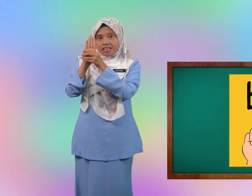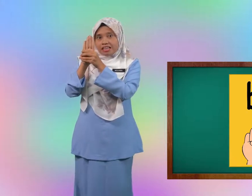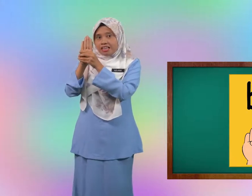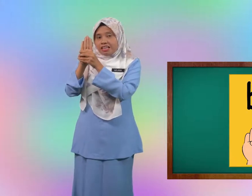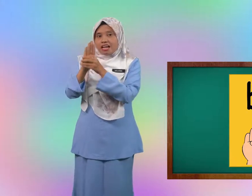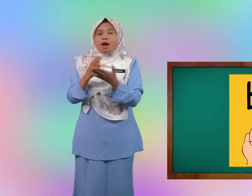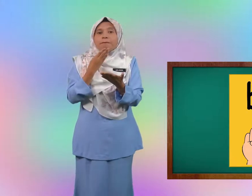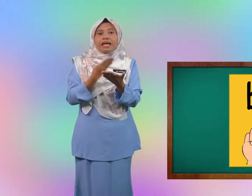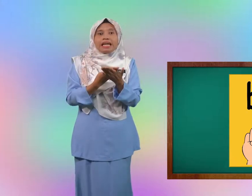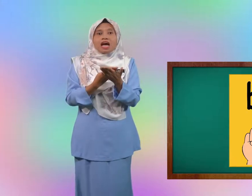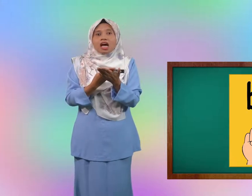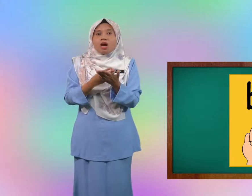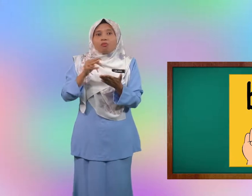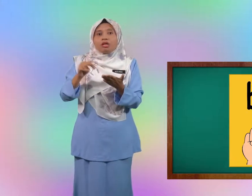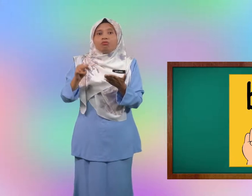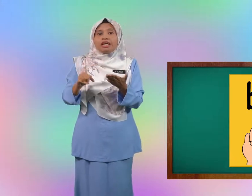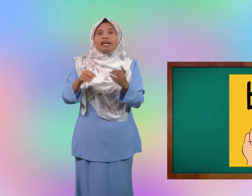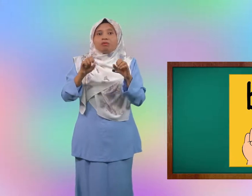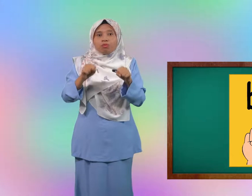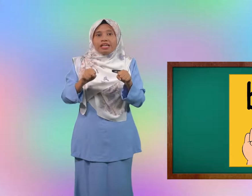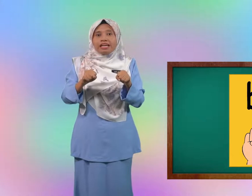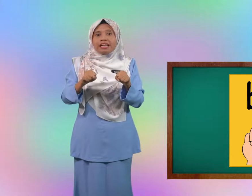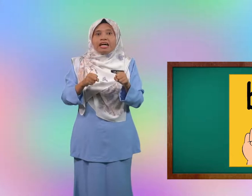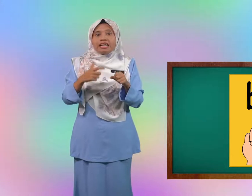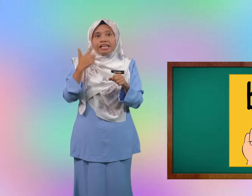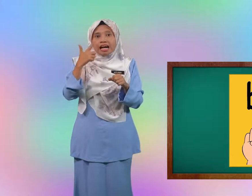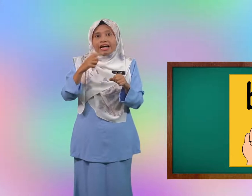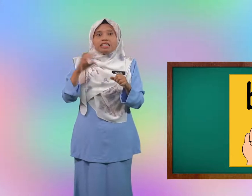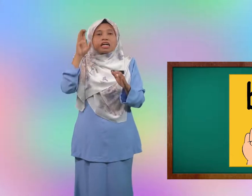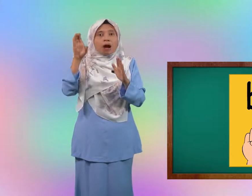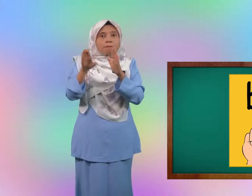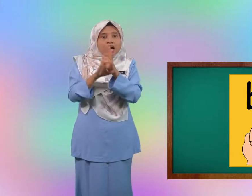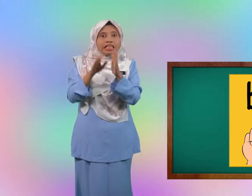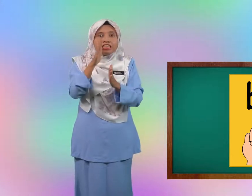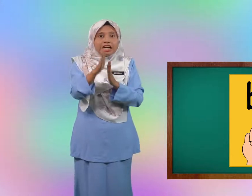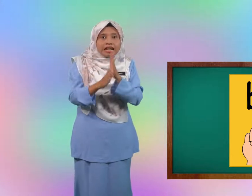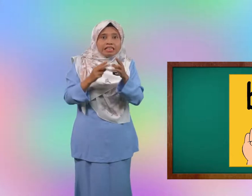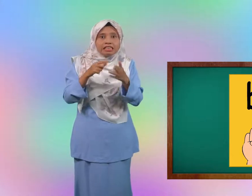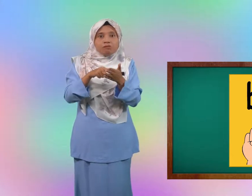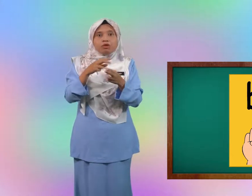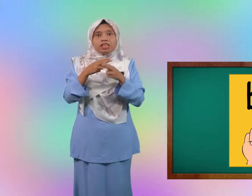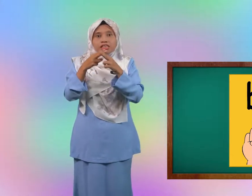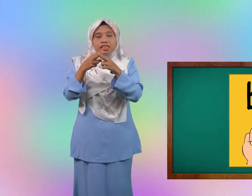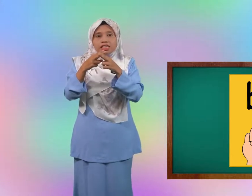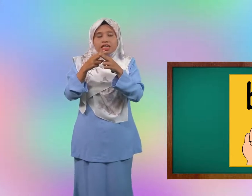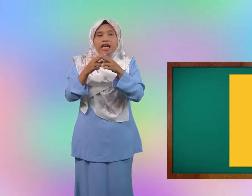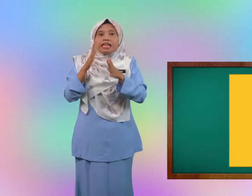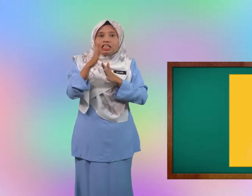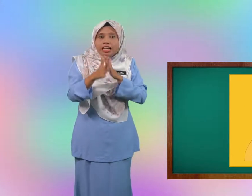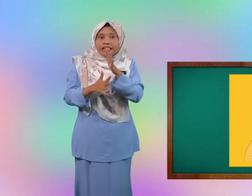Baik murid-murid boleh lihat gambar isyarat ini pula. isyarat